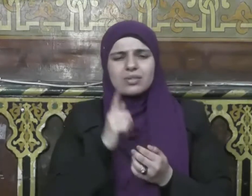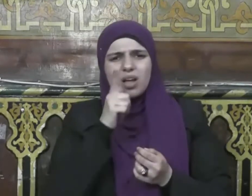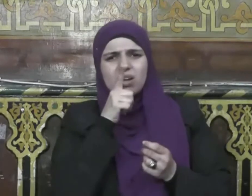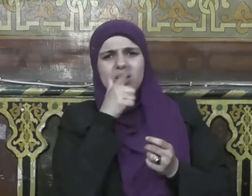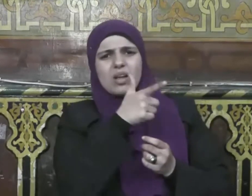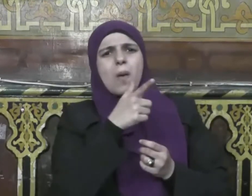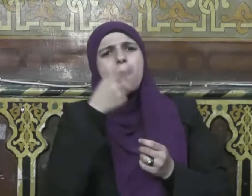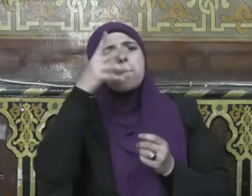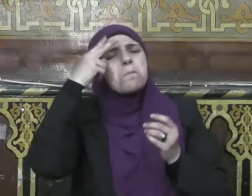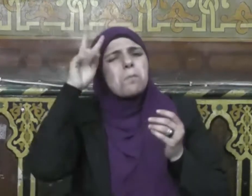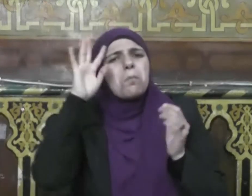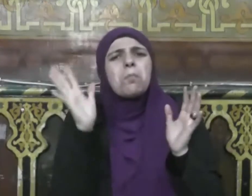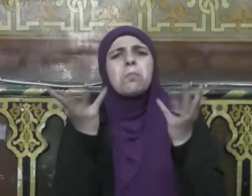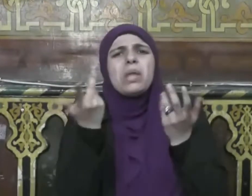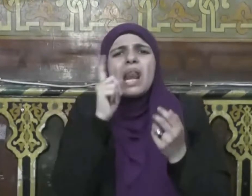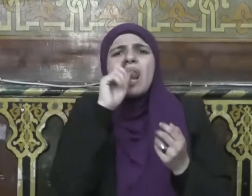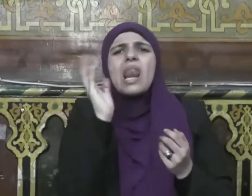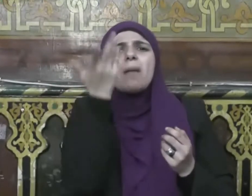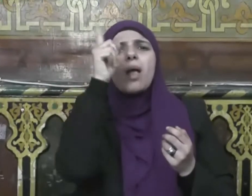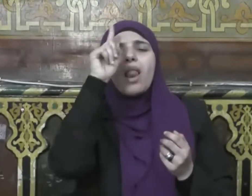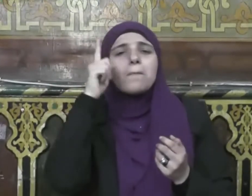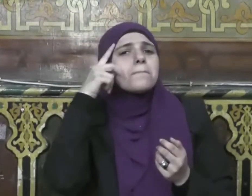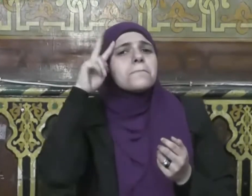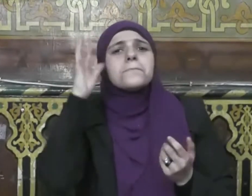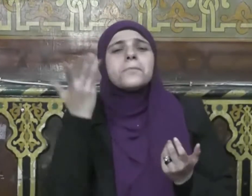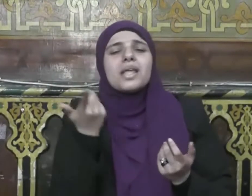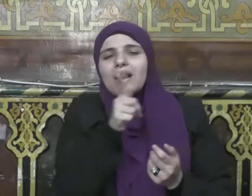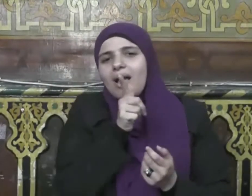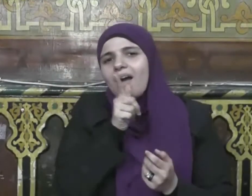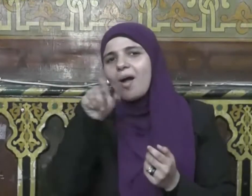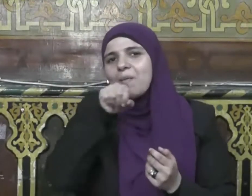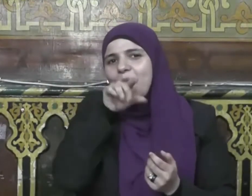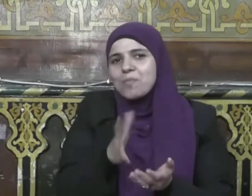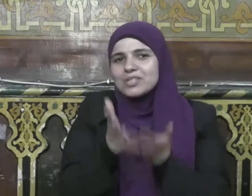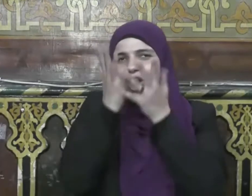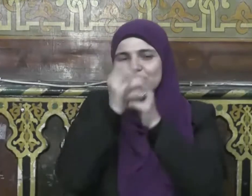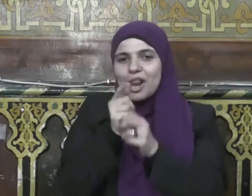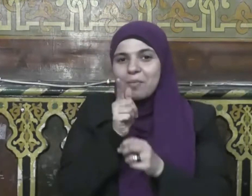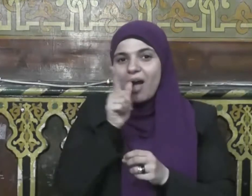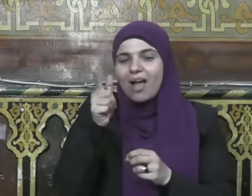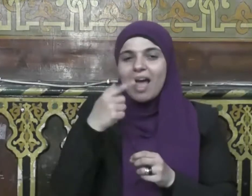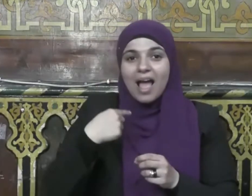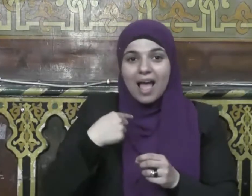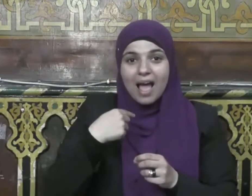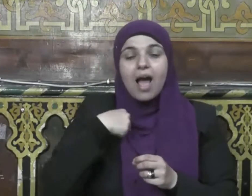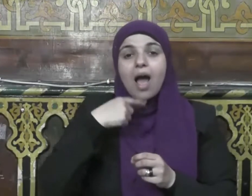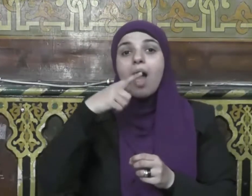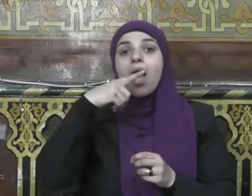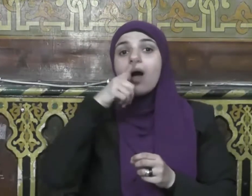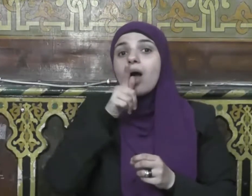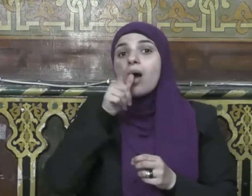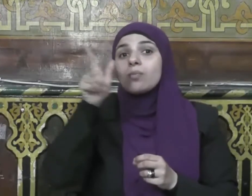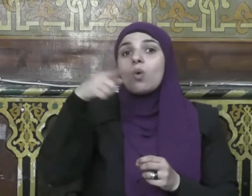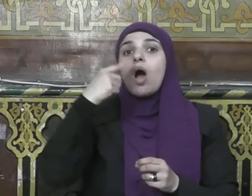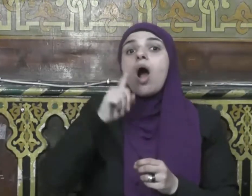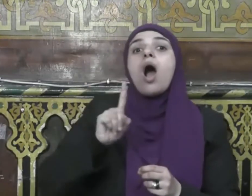قال فقلت آه الله أرسلك قال نعم قلت بأي شيء